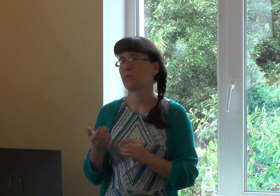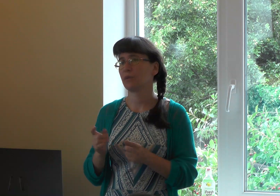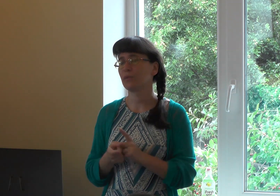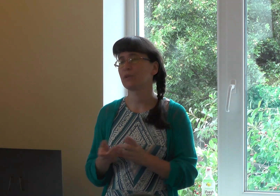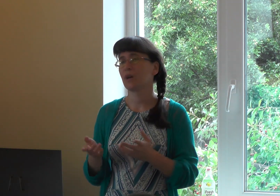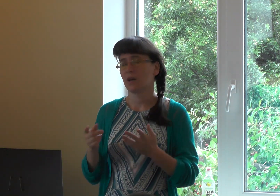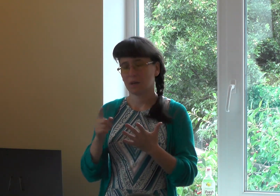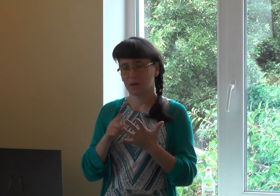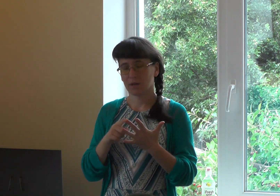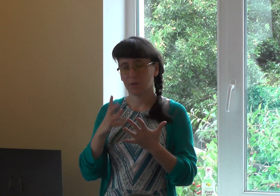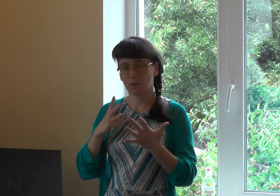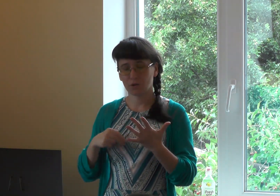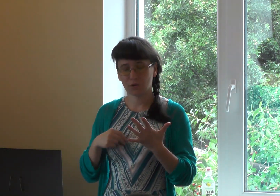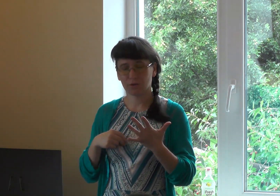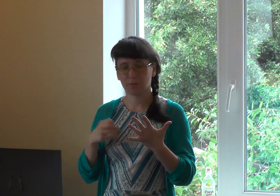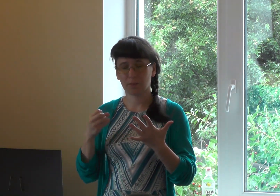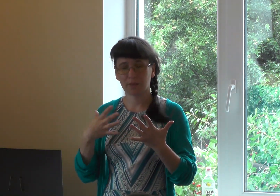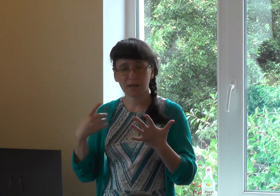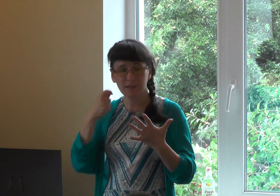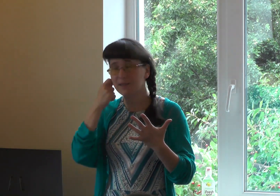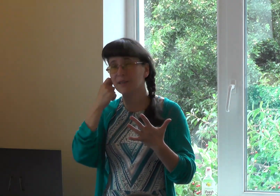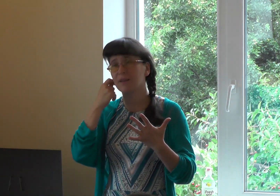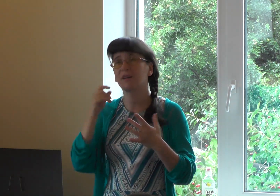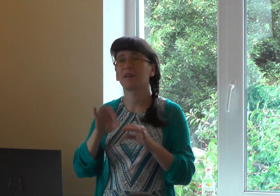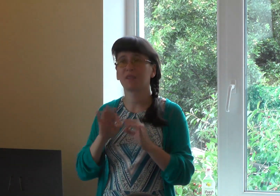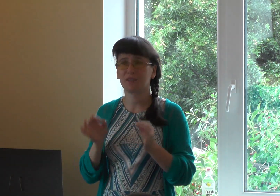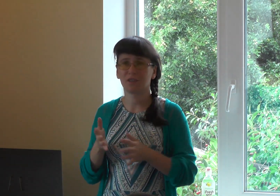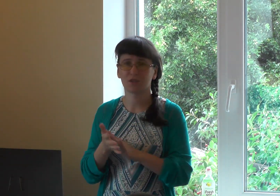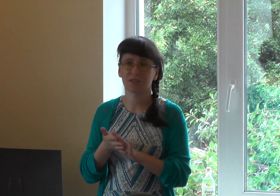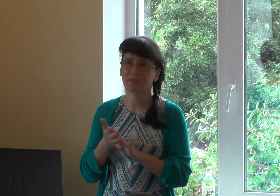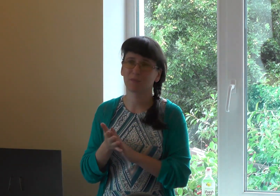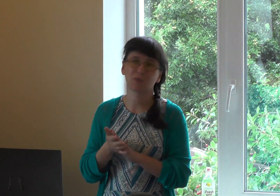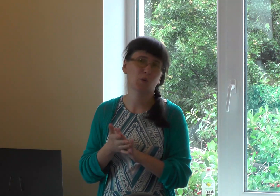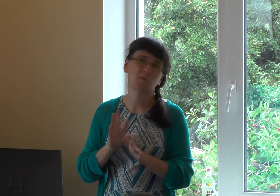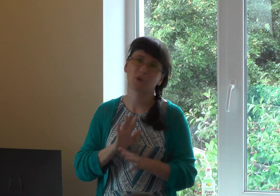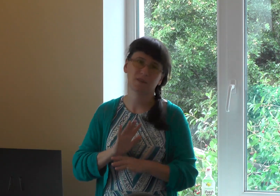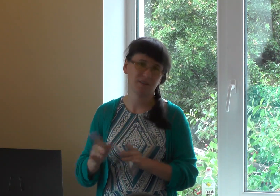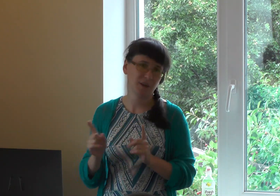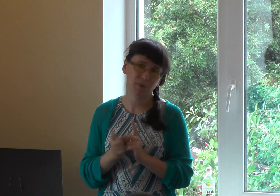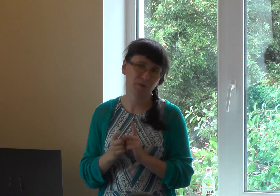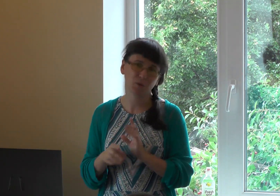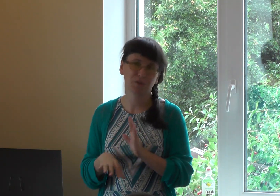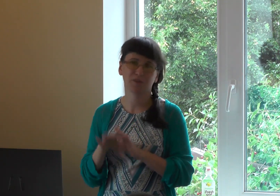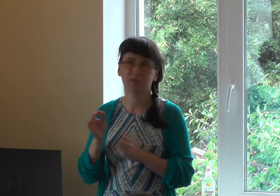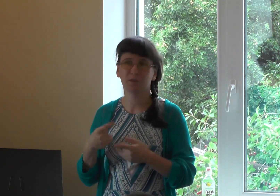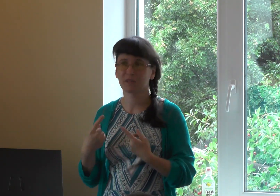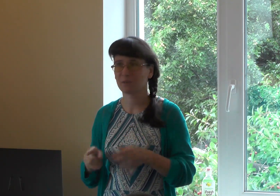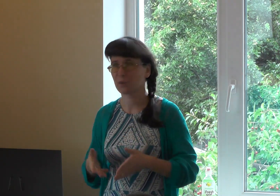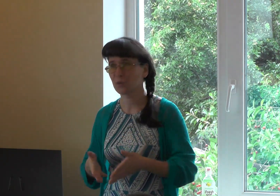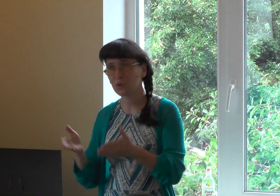переводит. Дочь 15 лет. Она владеет жестовым языком, но она не перепутчик. Она доголосила другой